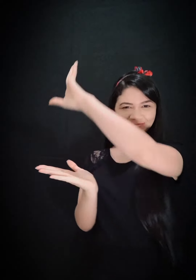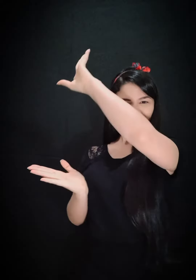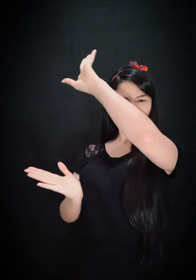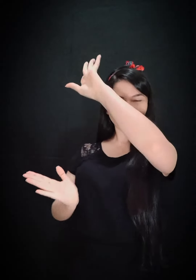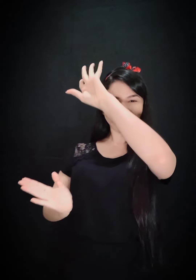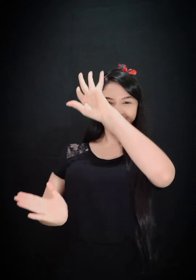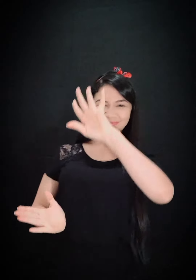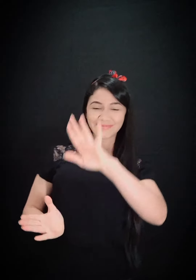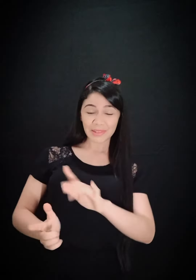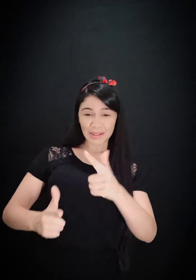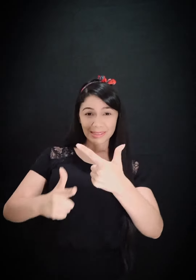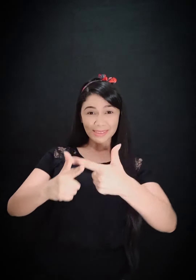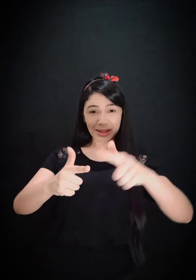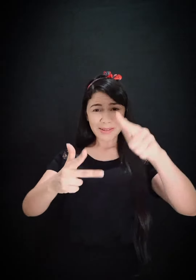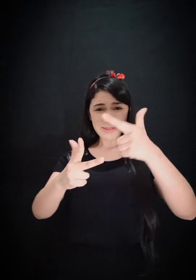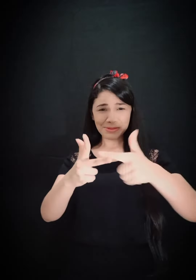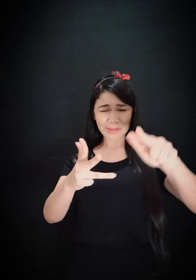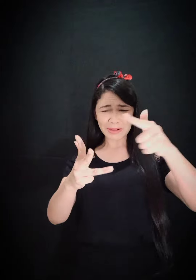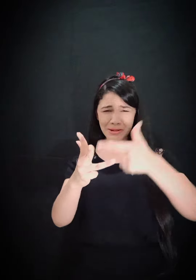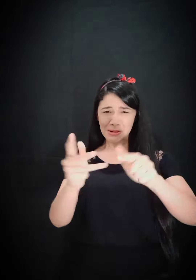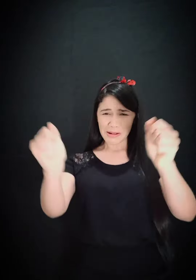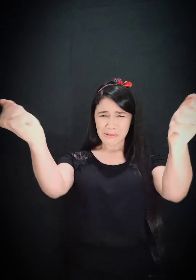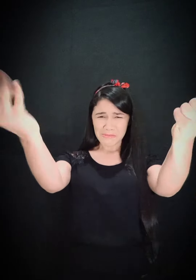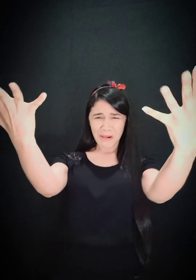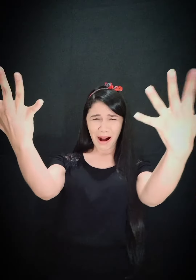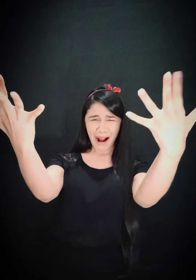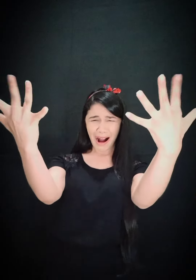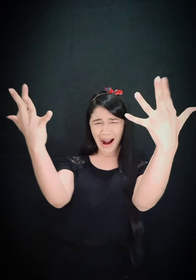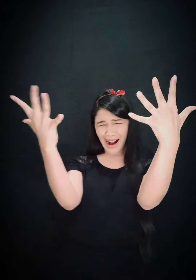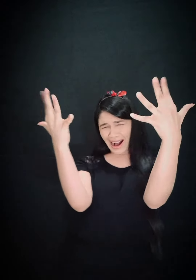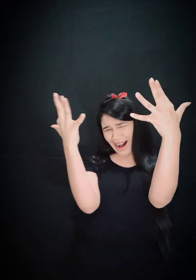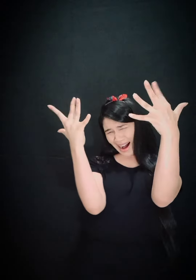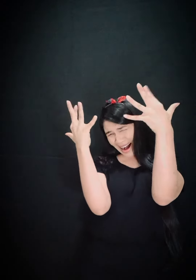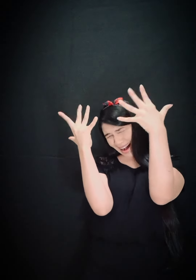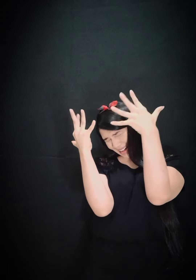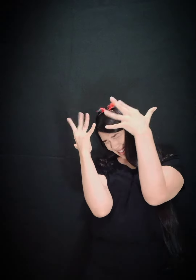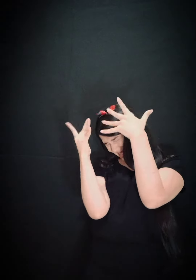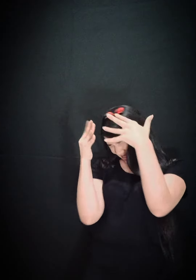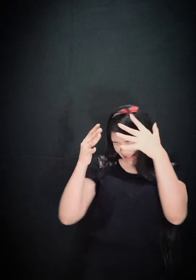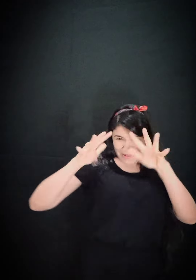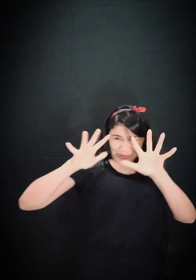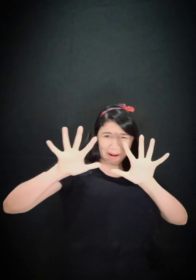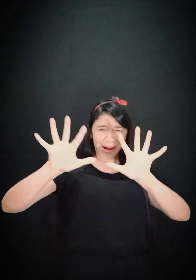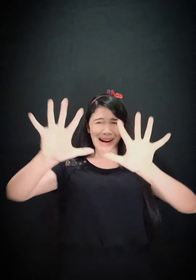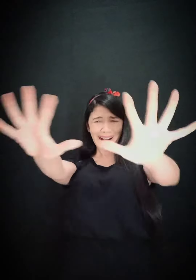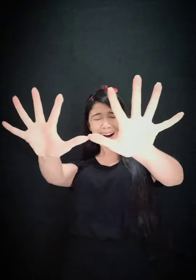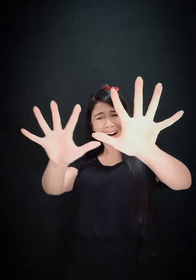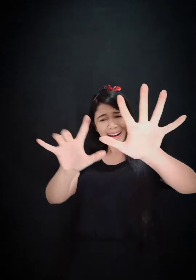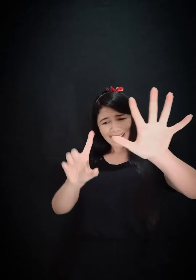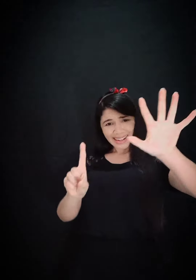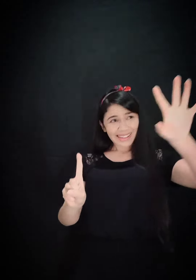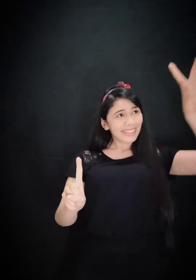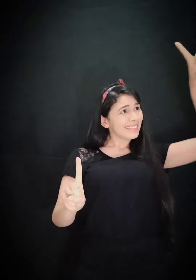sobrevindo a prova ardente, com sua